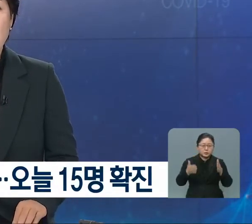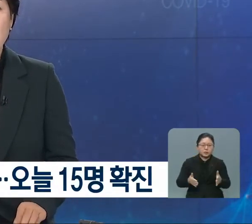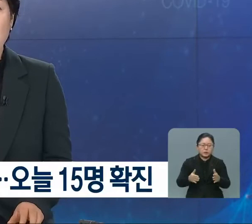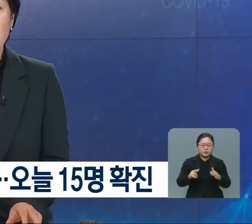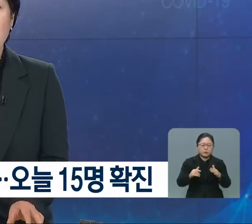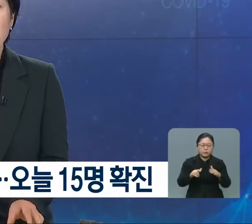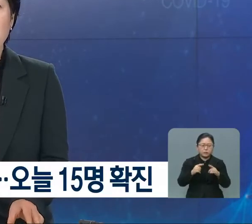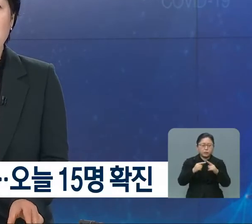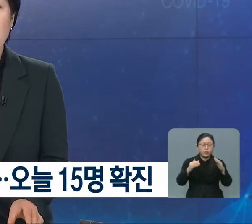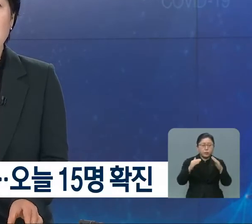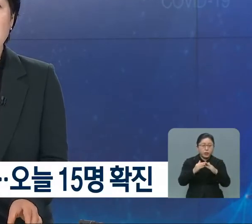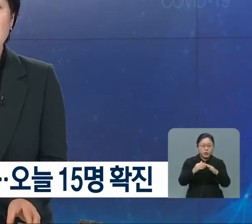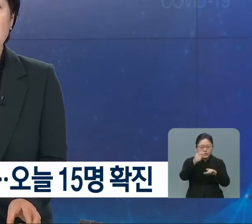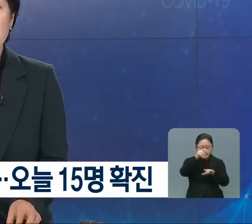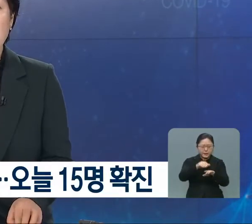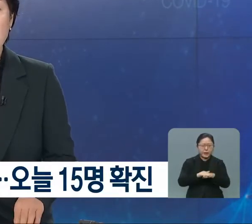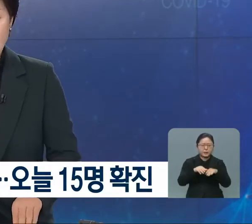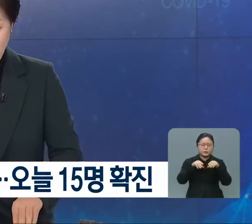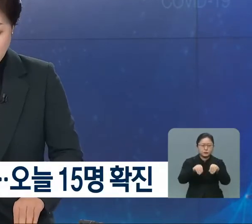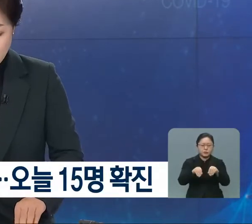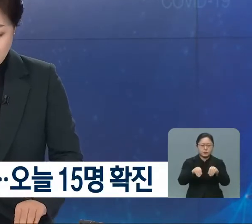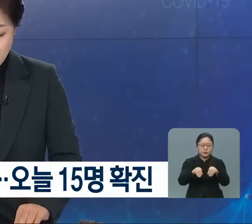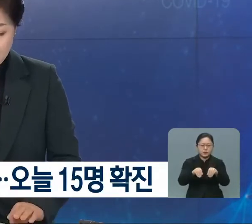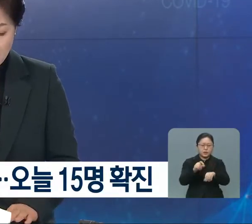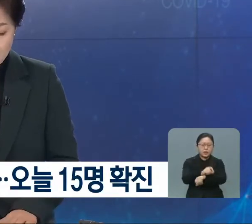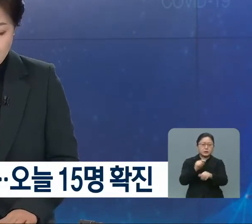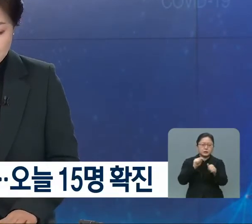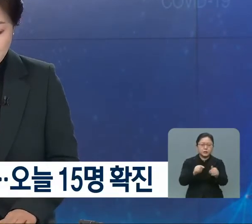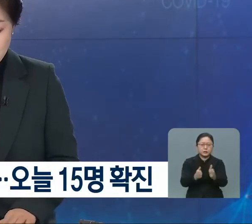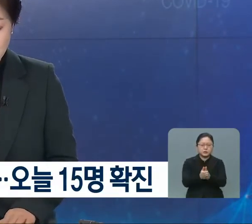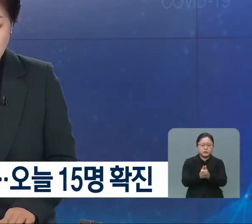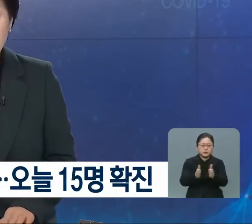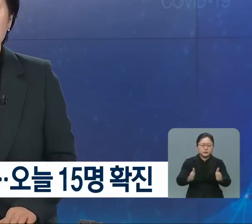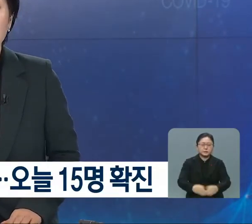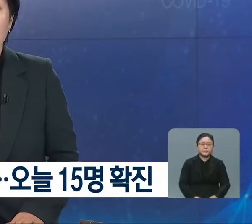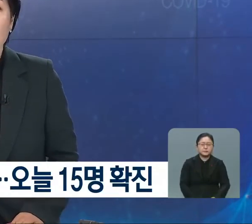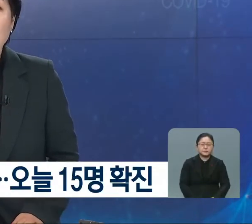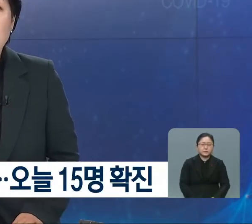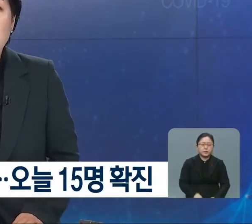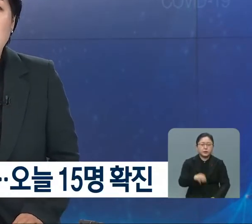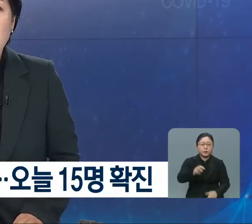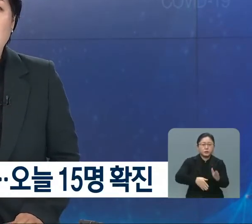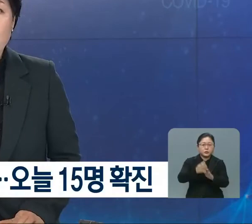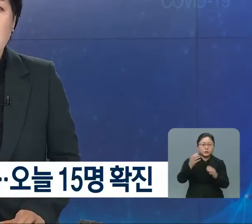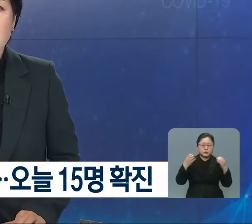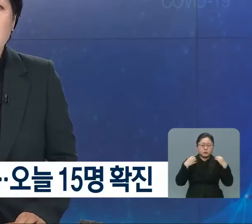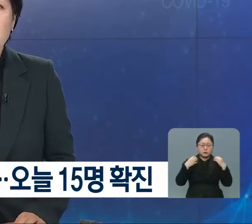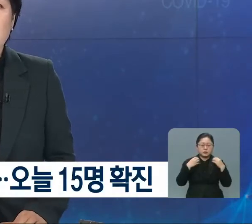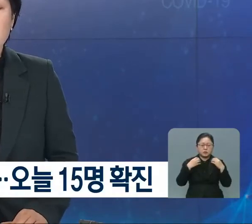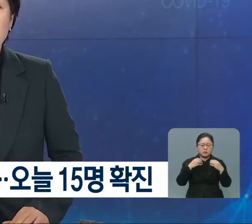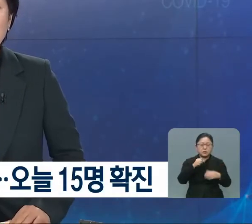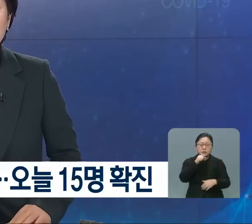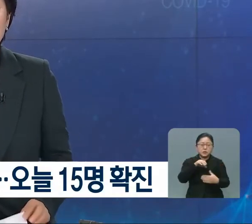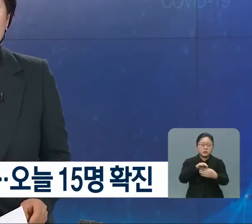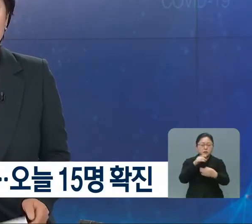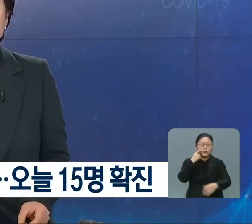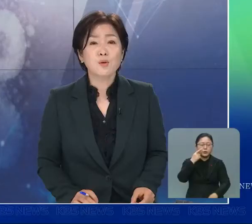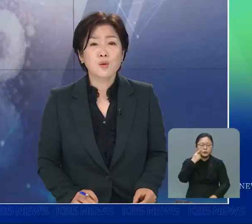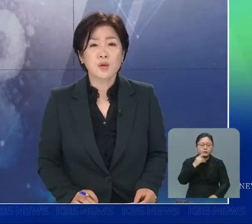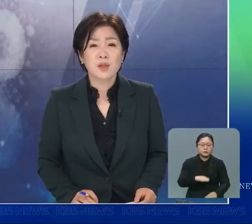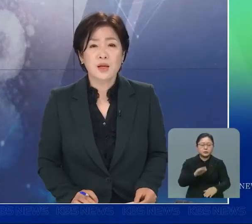교회에서의 대면 예배를 금지하는 행정 명령을 발통했습니다. 광주시장에 나가는 취재기자 연결하겠습니다.